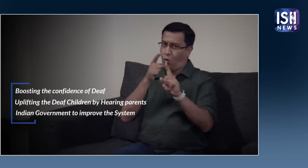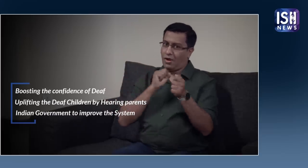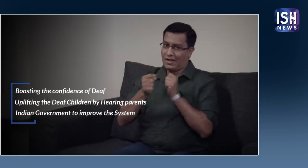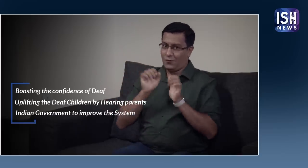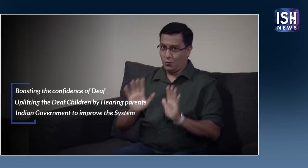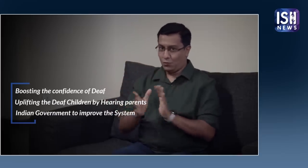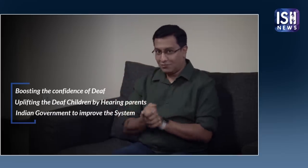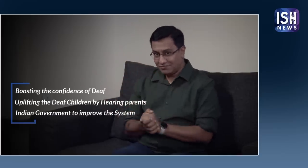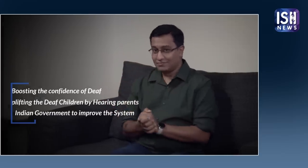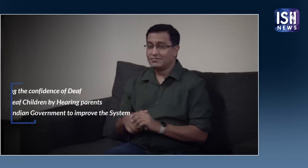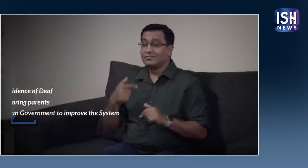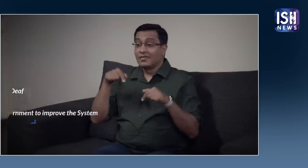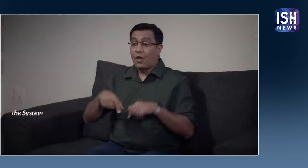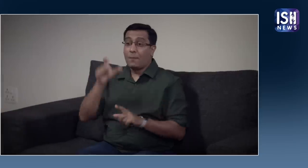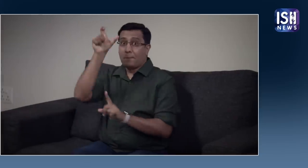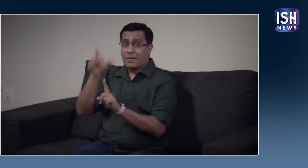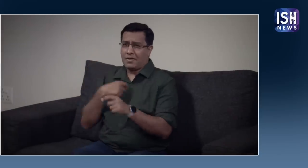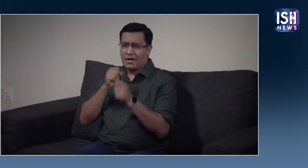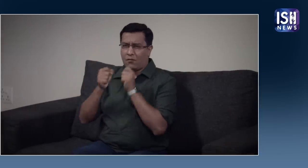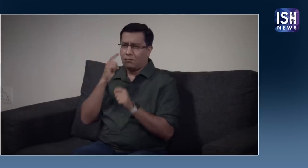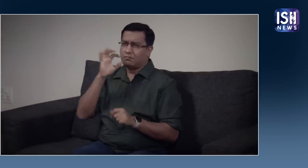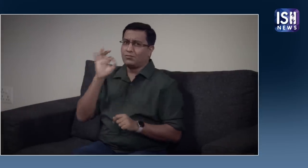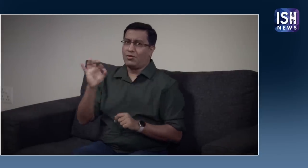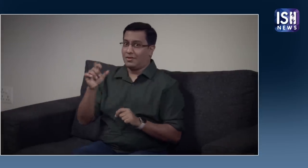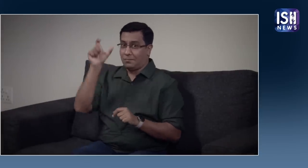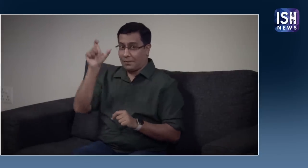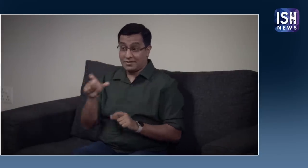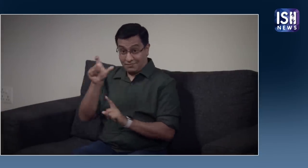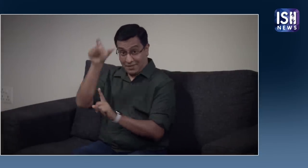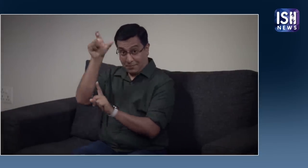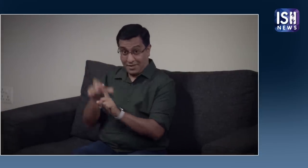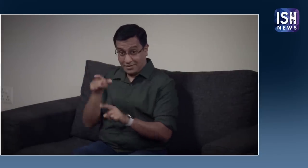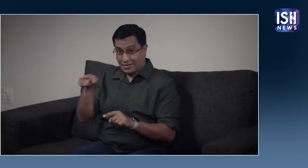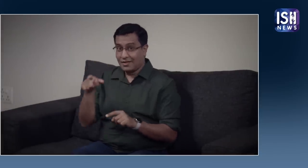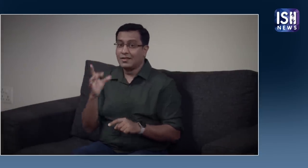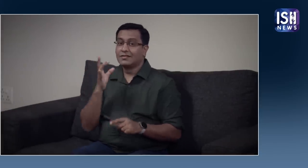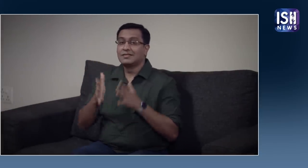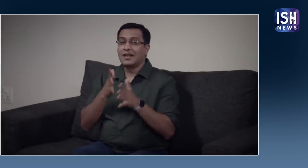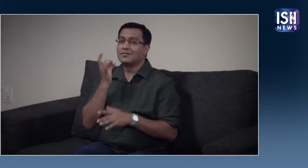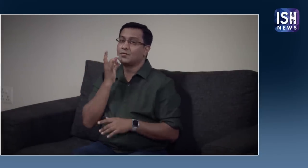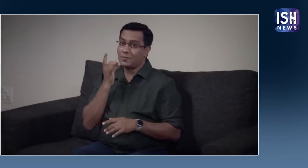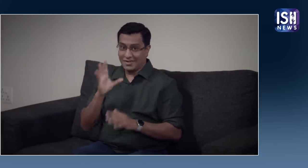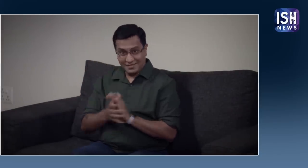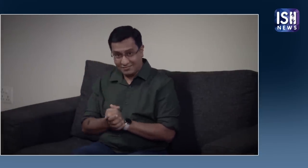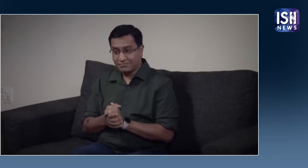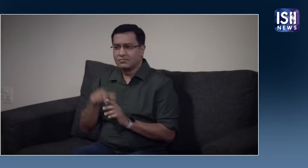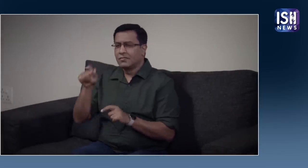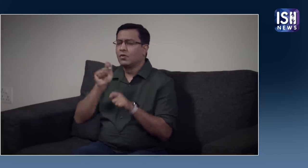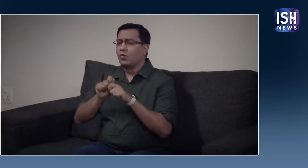इंटर्व्यू का यही लक्ष है अब मैं जिस व्यक्ति का इंटर्वि लेने जा रहा हूँ वह बहुत मार्ट्व पुर्ण व्यक्ति है। ये उनका साइन नेम है।